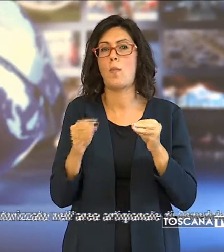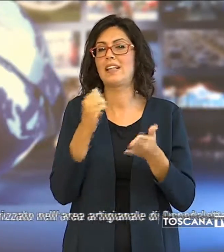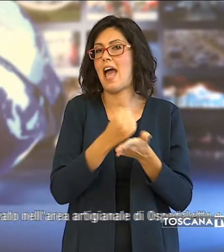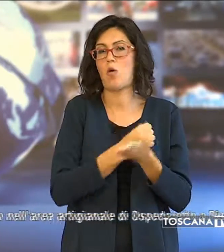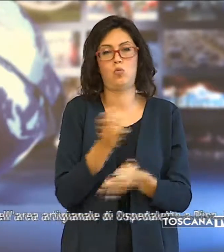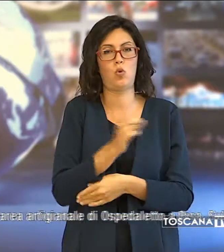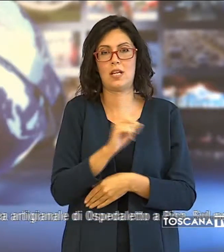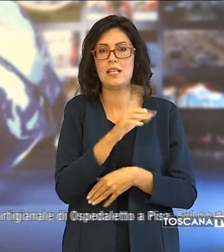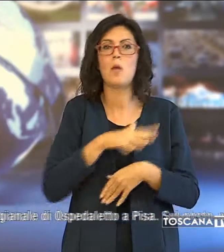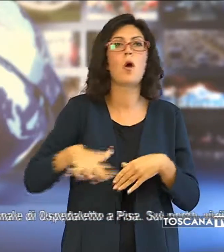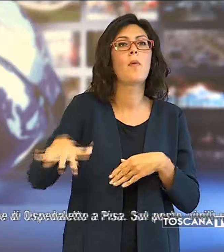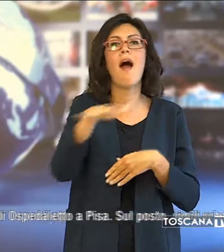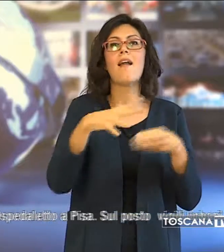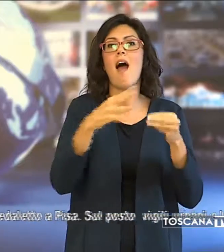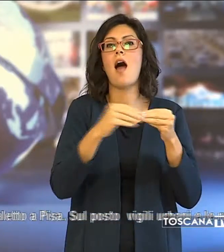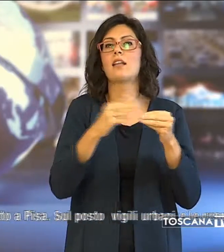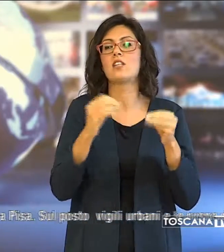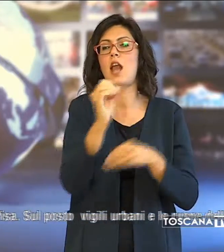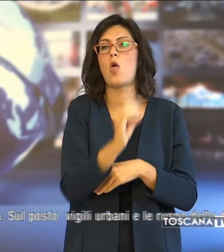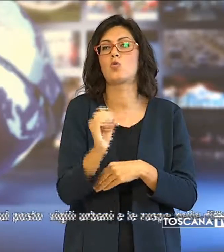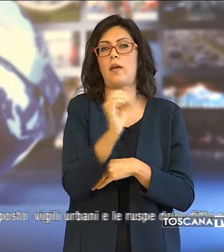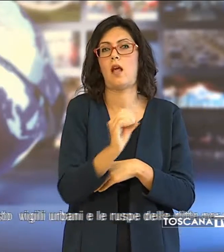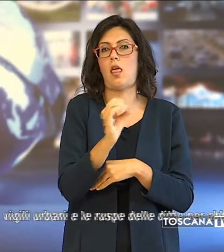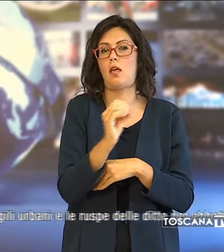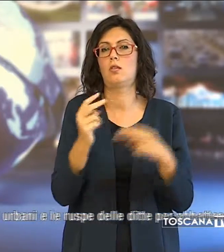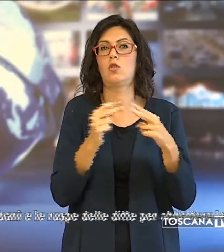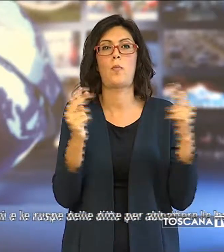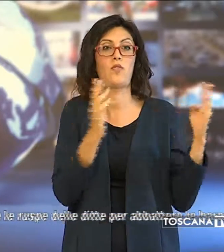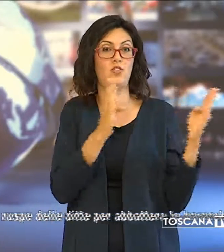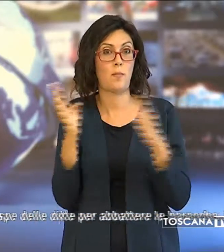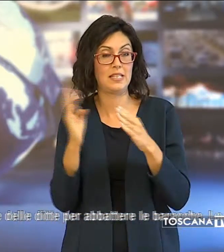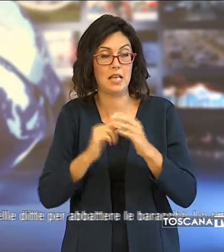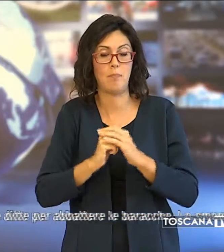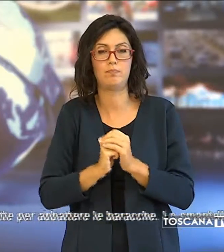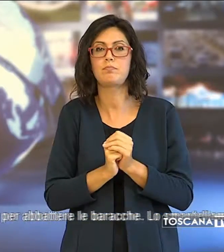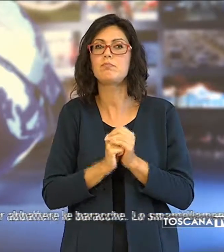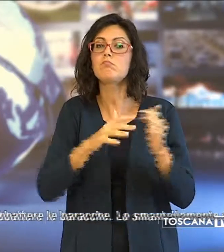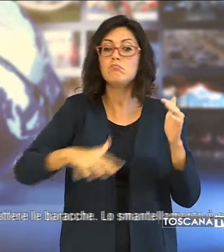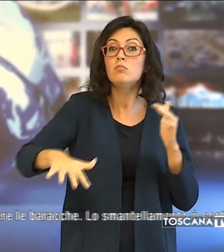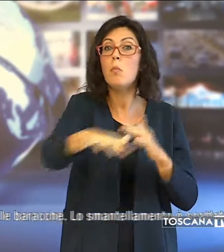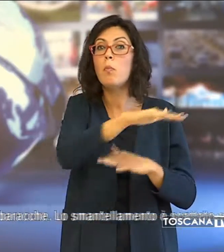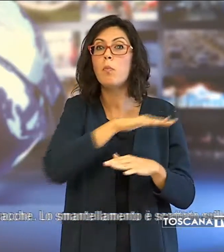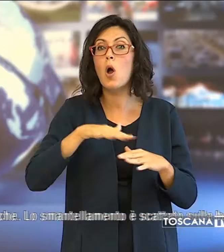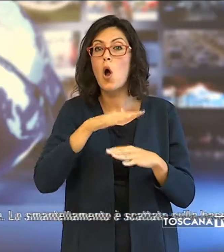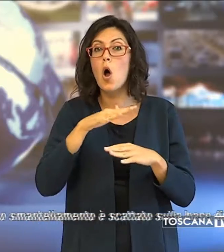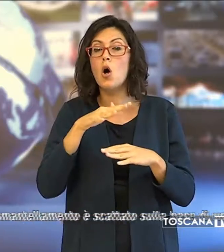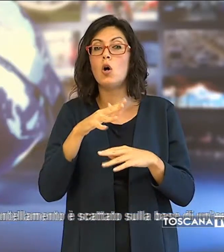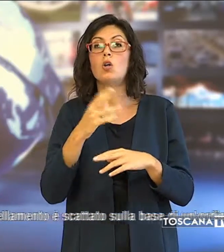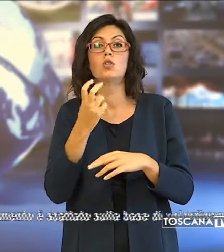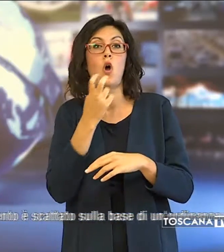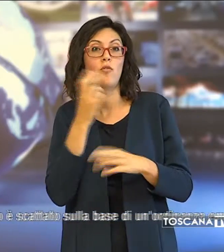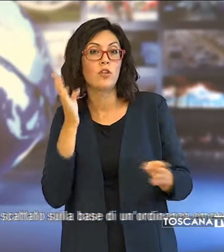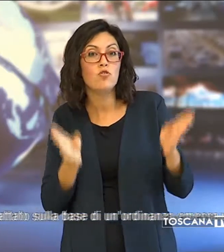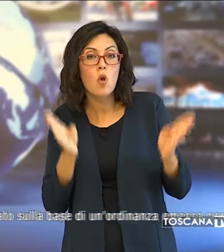nell'area artigianale di Ospedaletto in provincia di Pisa. Sul posto vigili urbani e